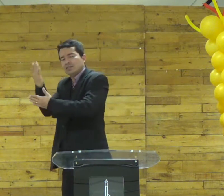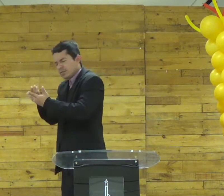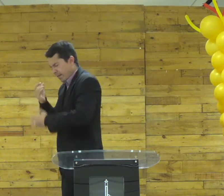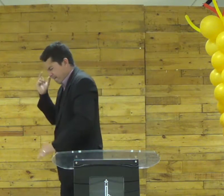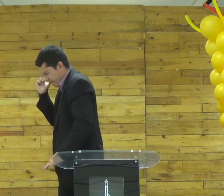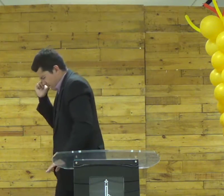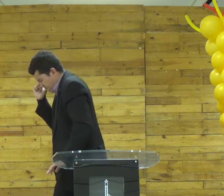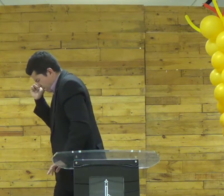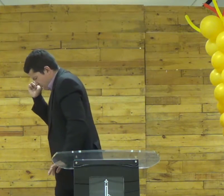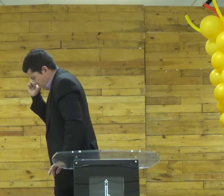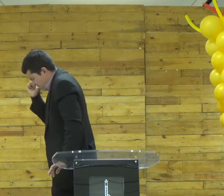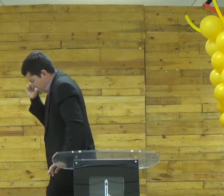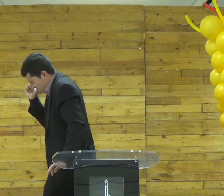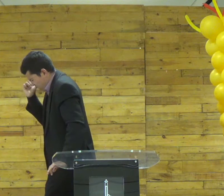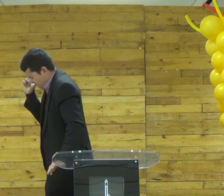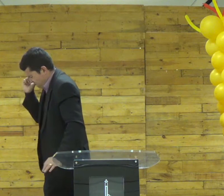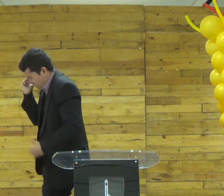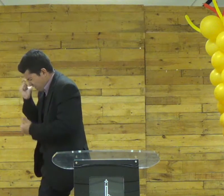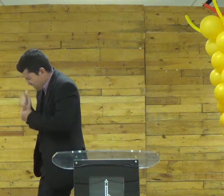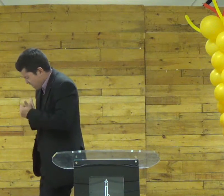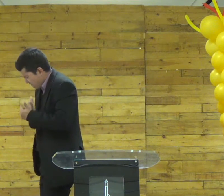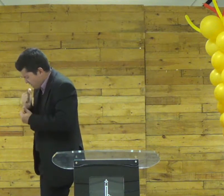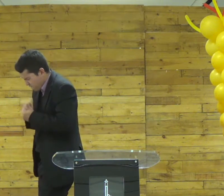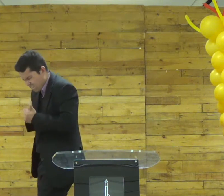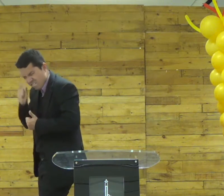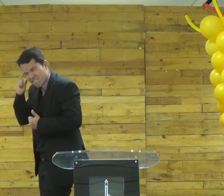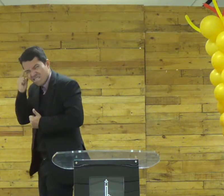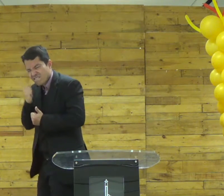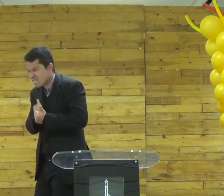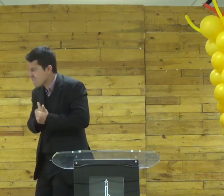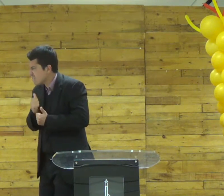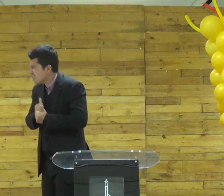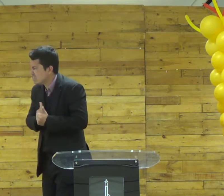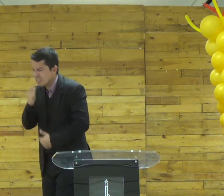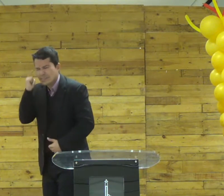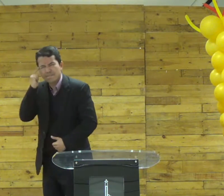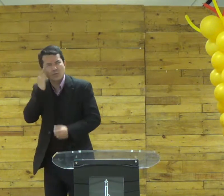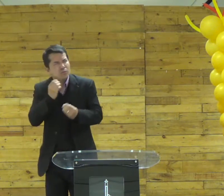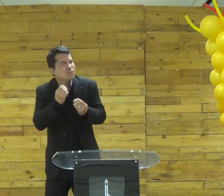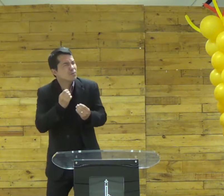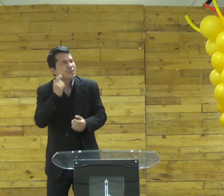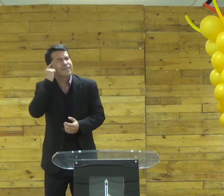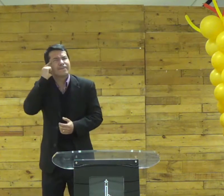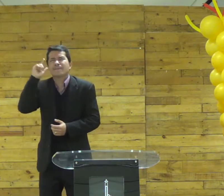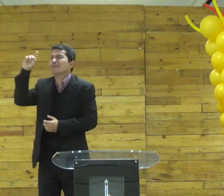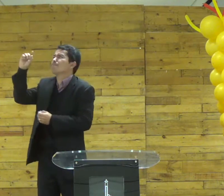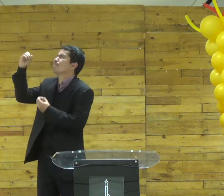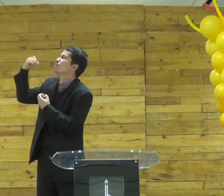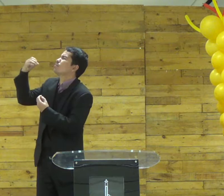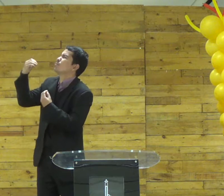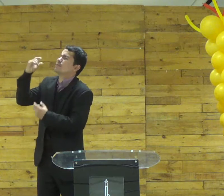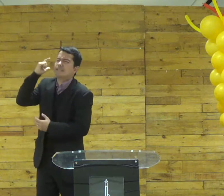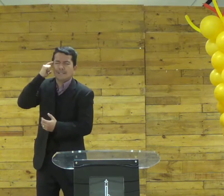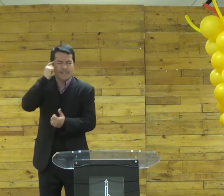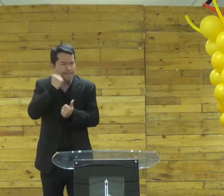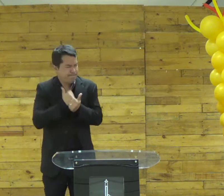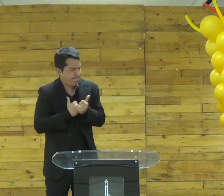dia inteiro fica pensando nele memoriza repassa estude o versículo palavra por palavra